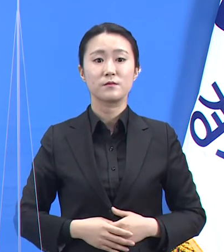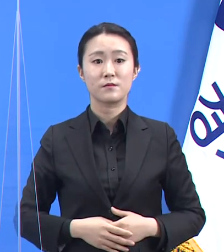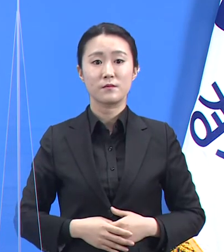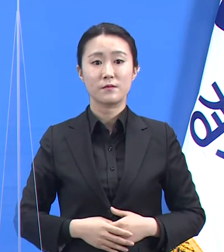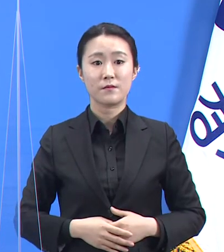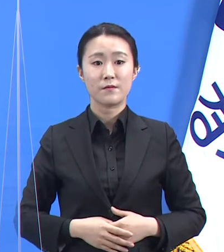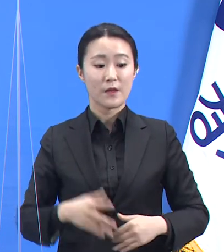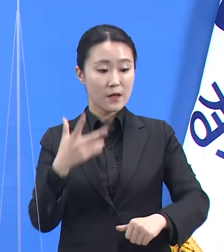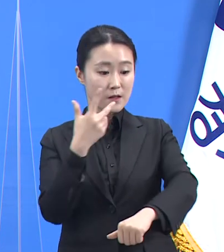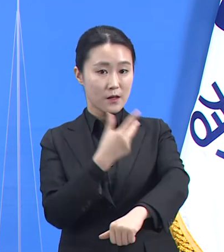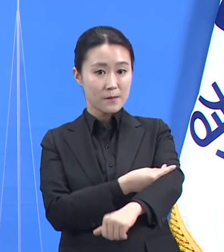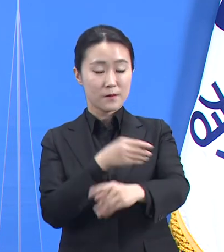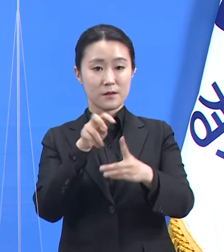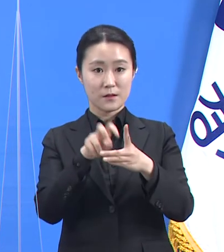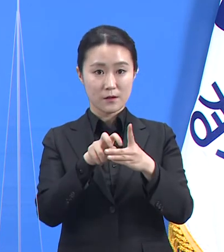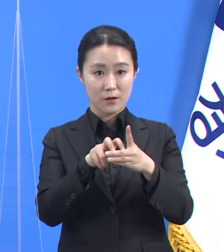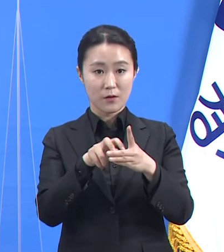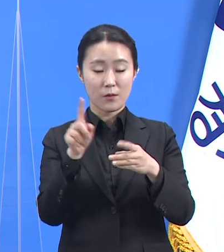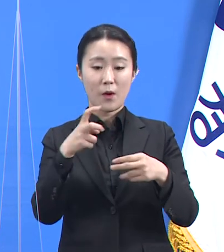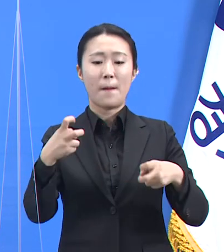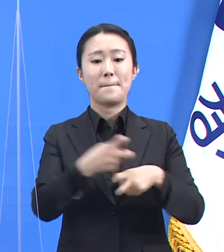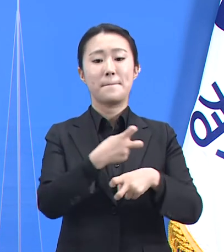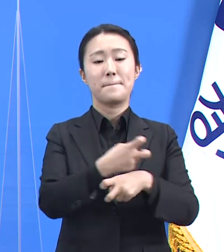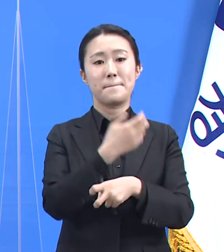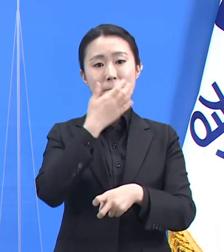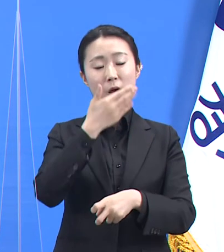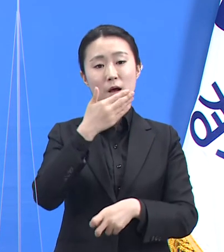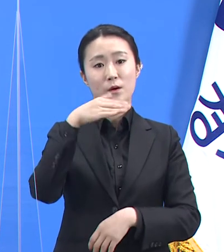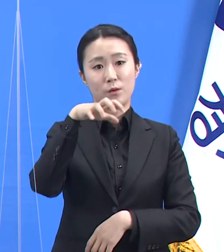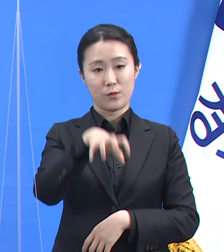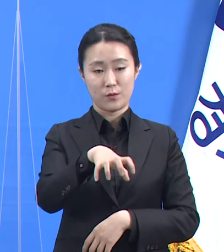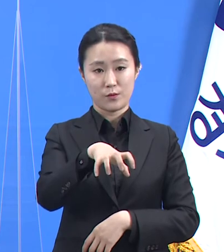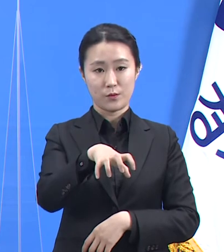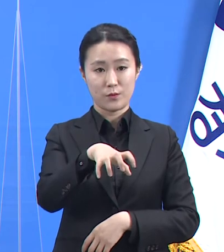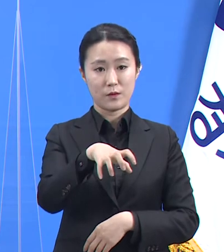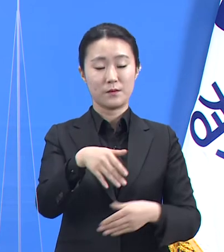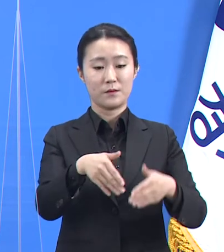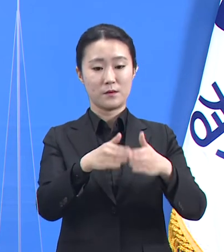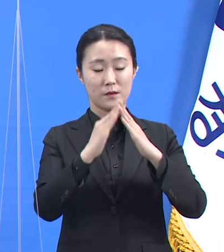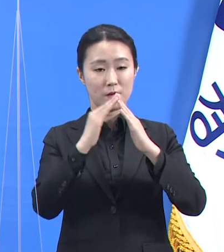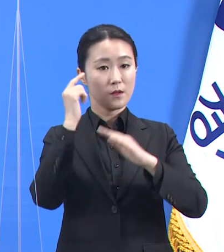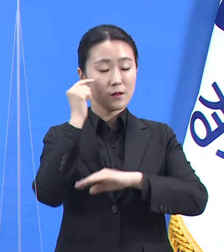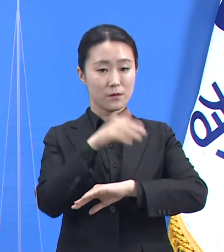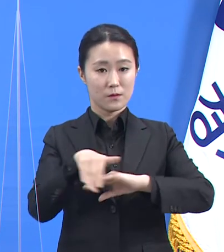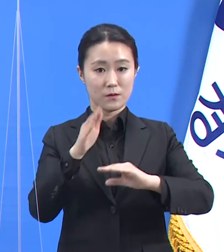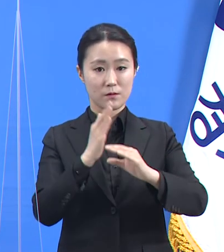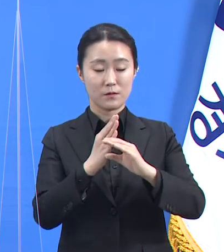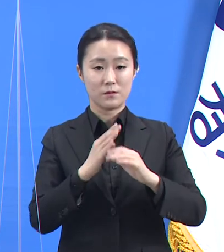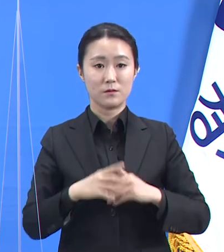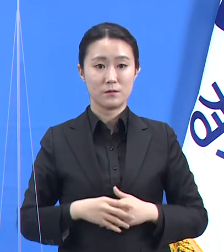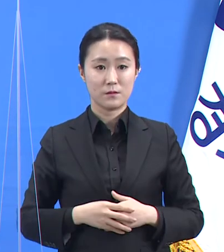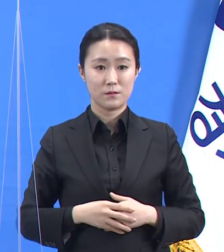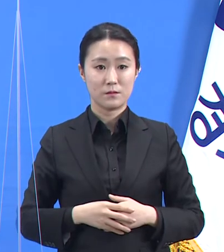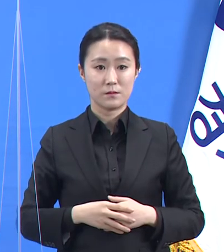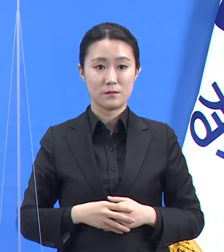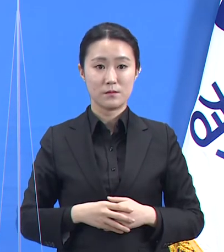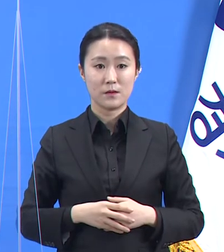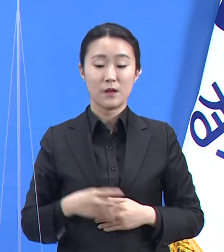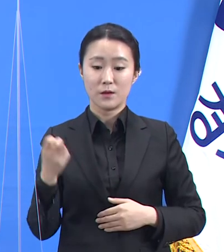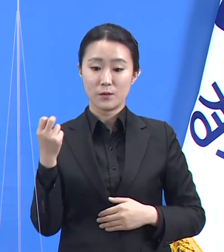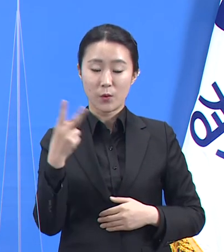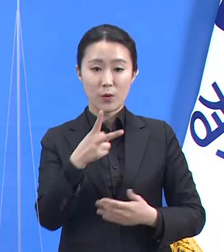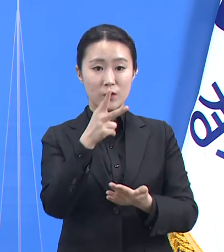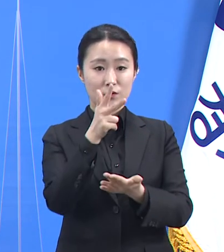예방접종센터는 대중교통으로 방문 가능한 장소를 중심으로 설치하고 있습니다. 접근성을 높이기 위해